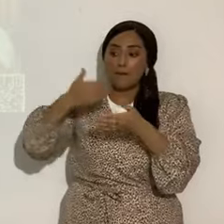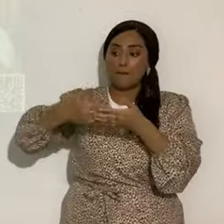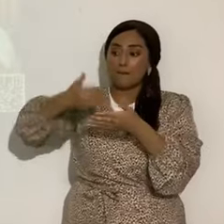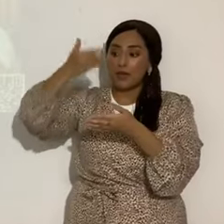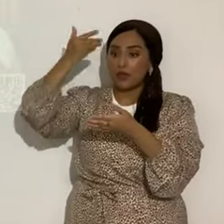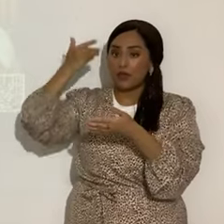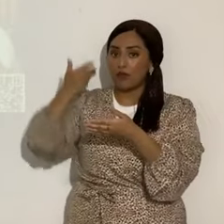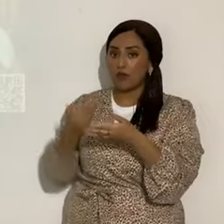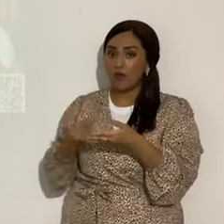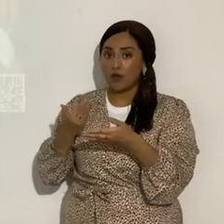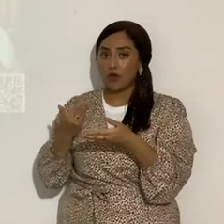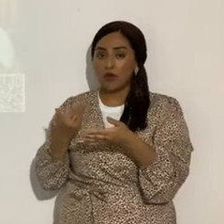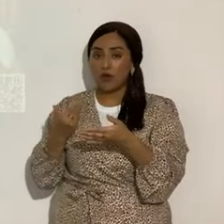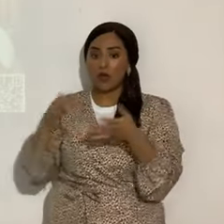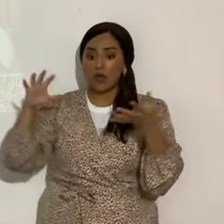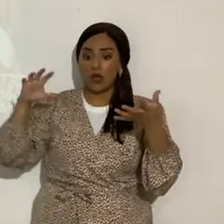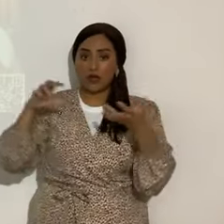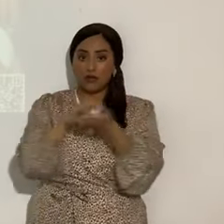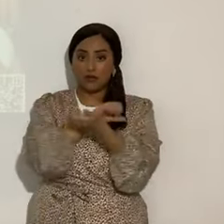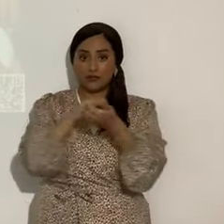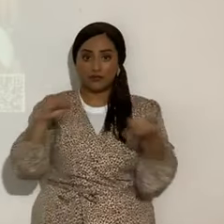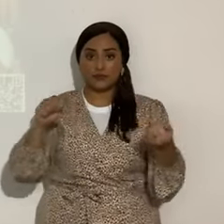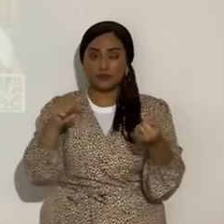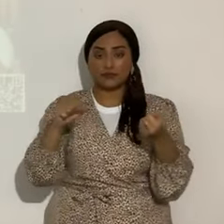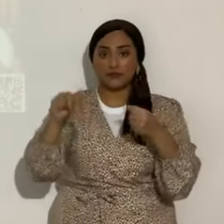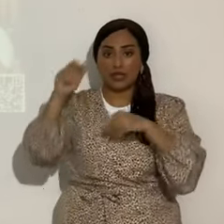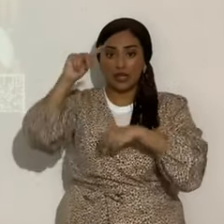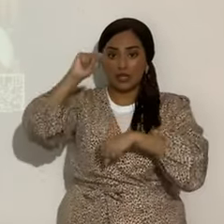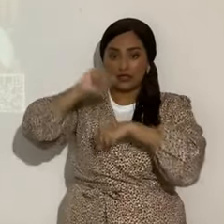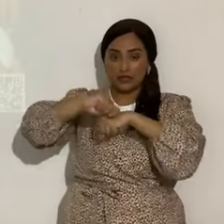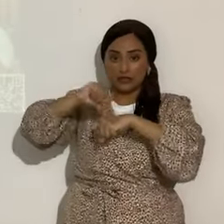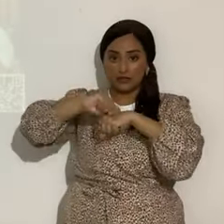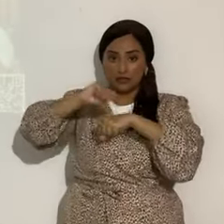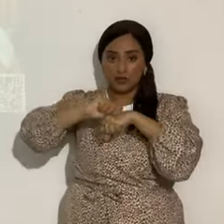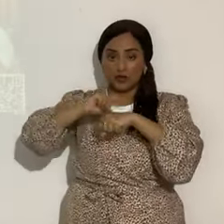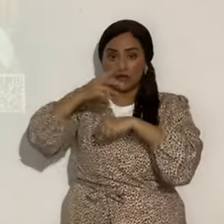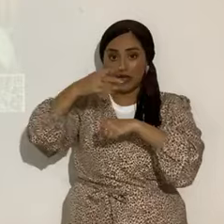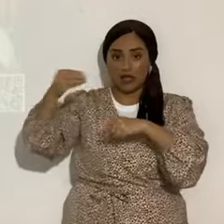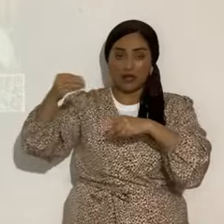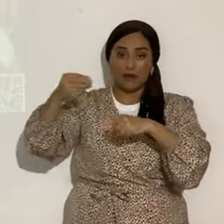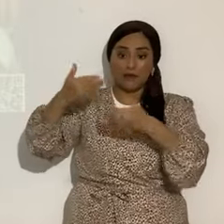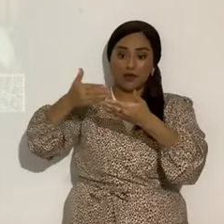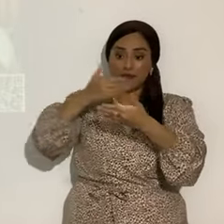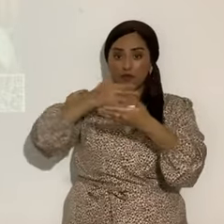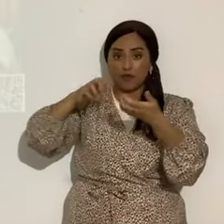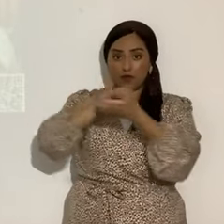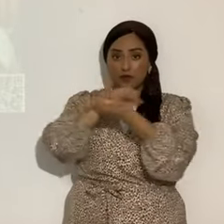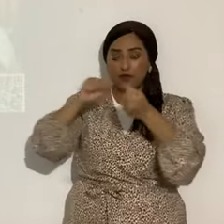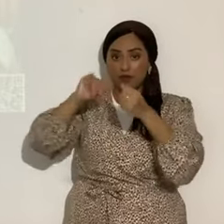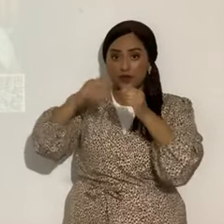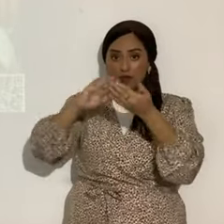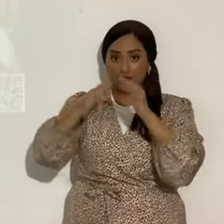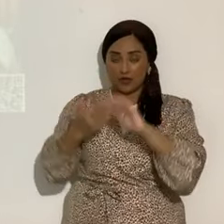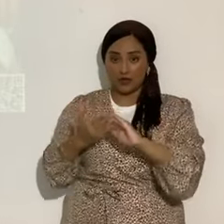años antes de la destrucción del templo y de Jerusalén, estamos hablando del segundo templo,